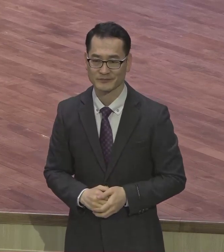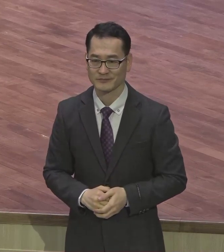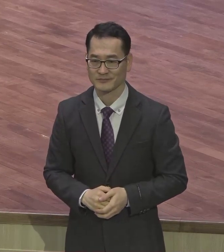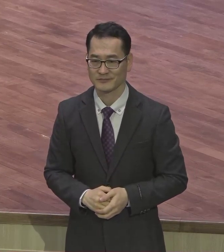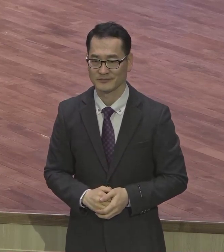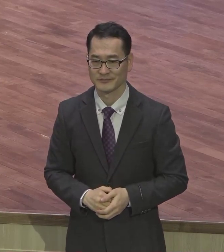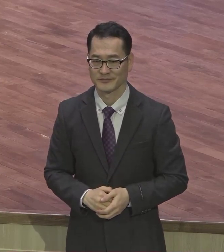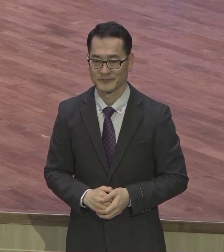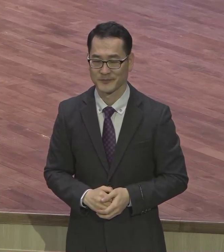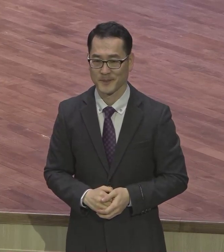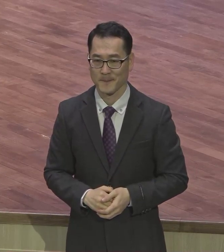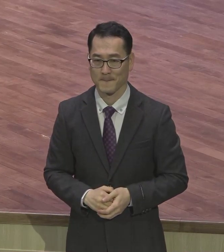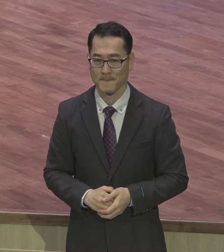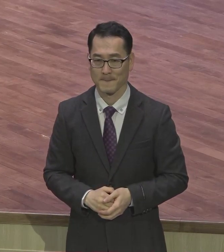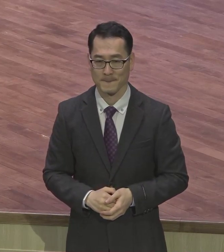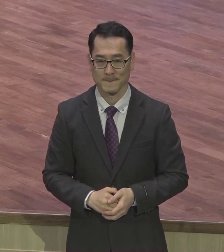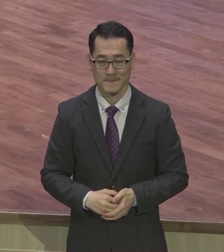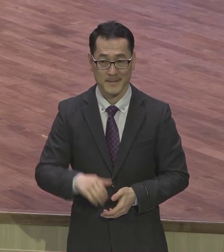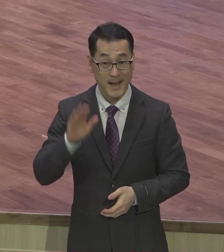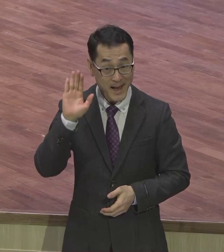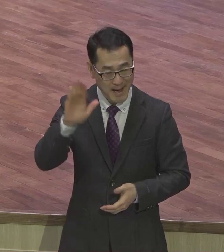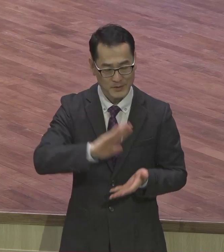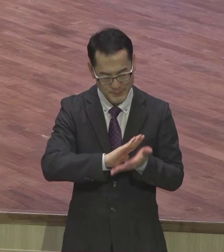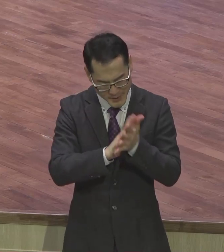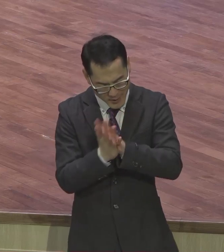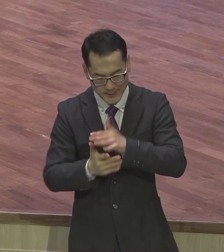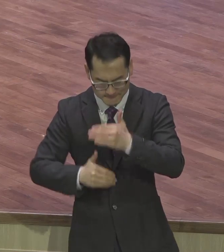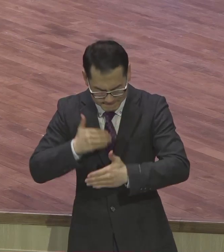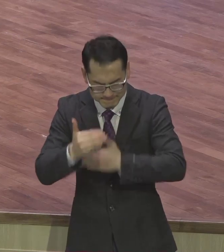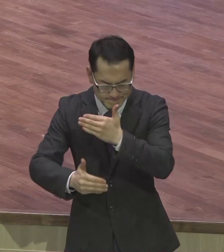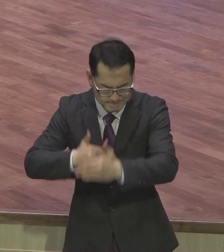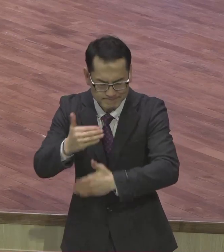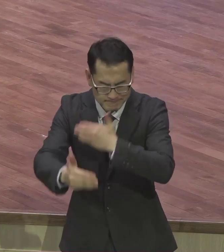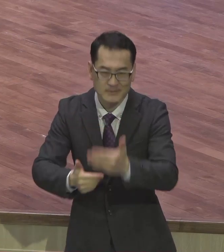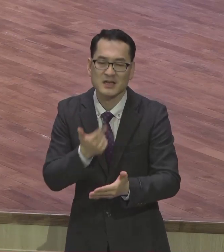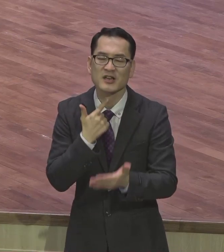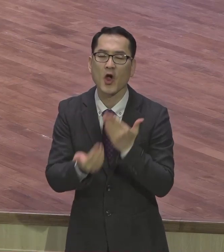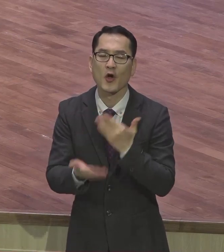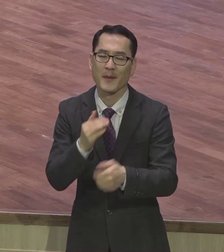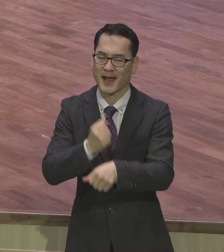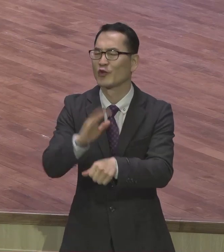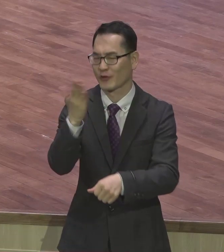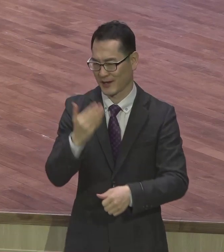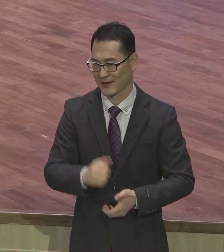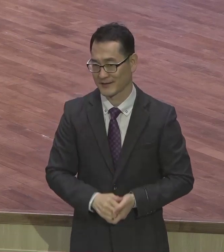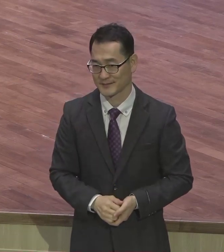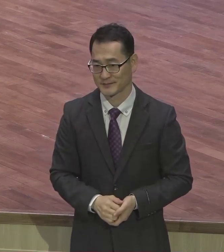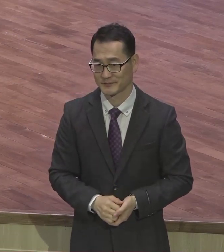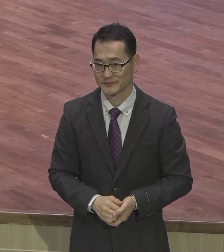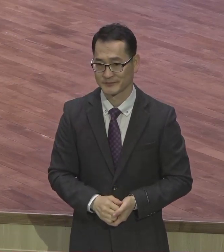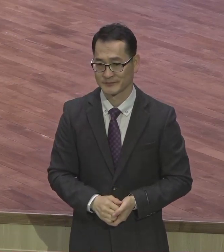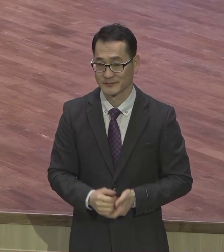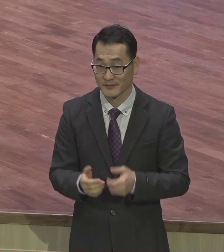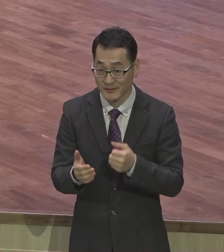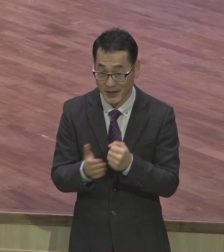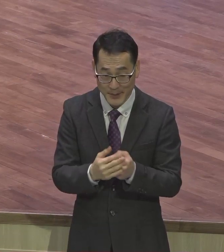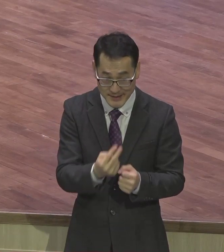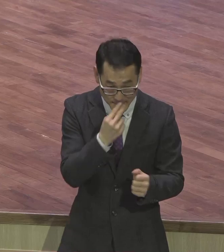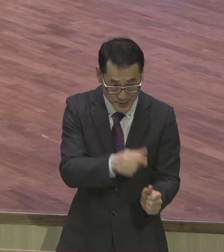될 거예요. 그래서 우리가 이렇게 생명 살리는 열망을 가지고 오늘 새가족 초청주의를